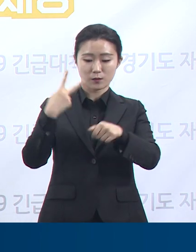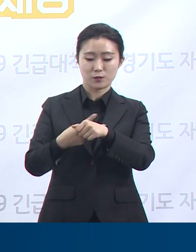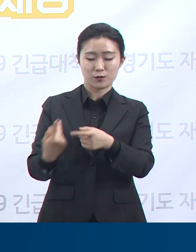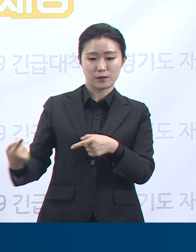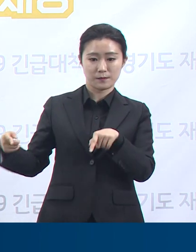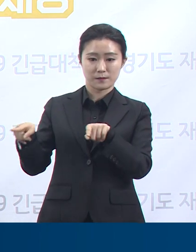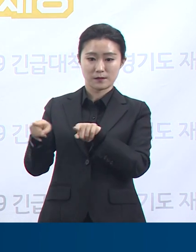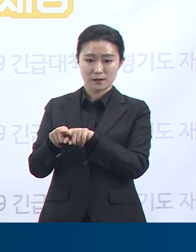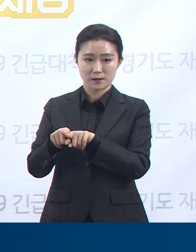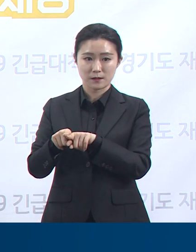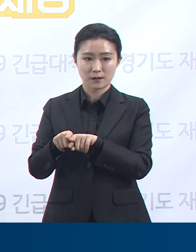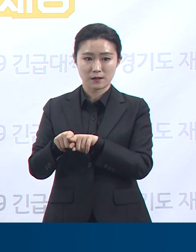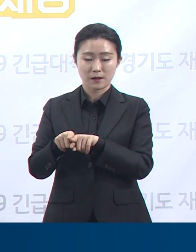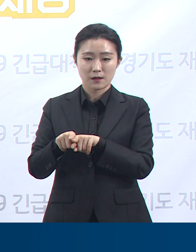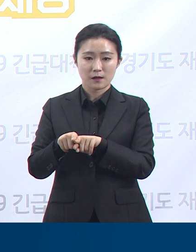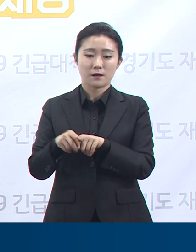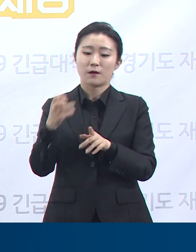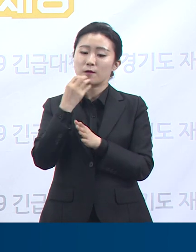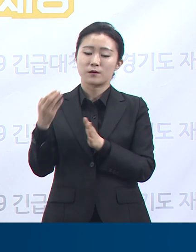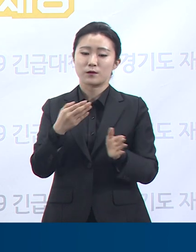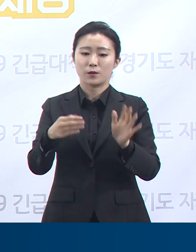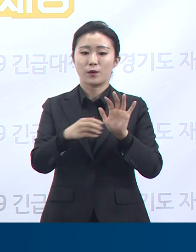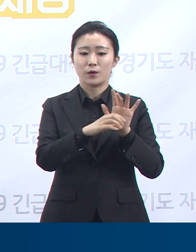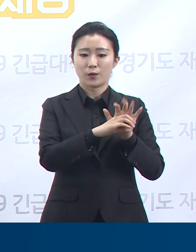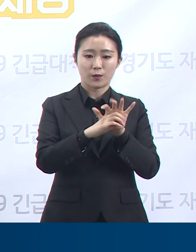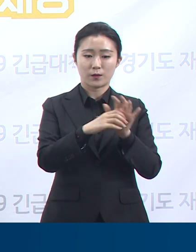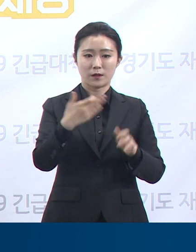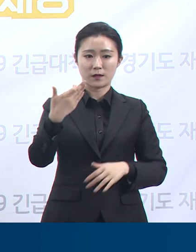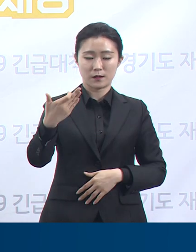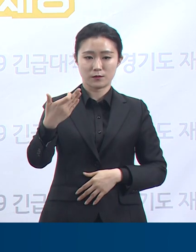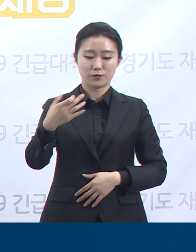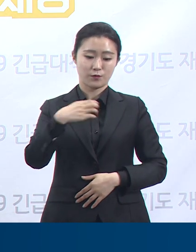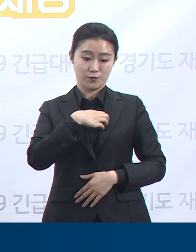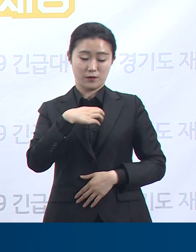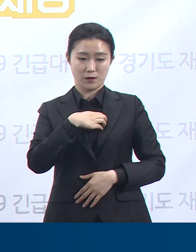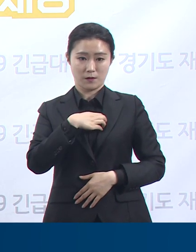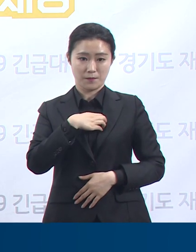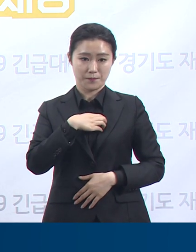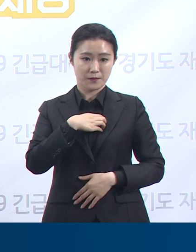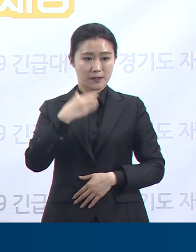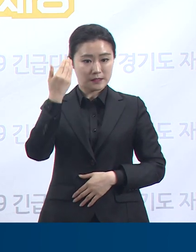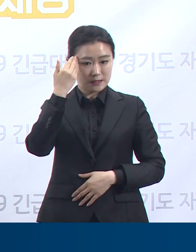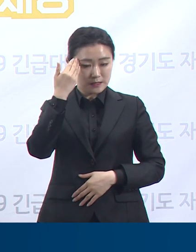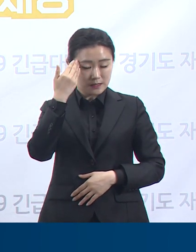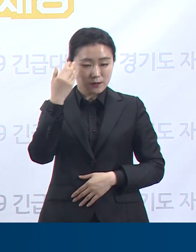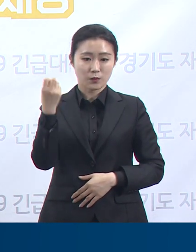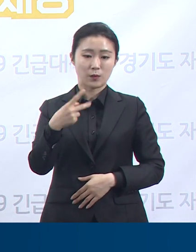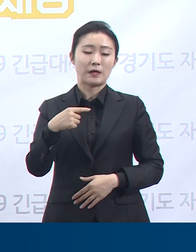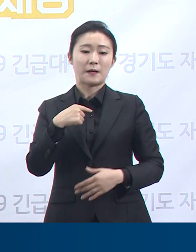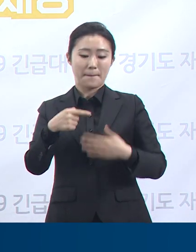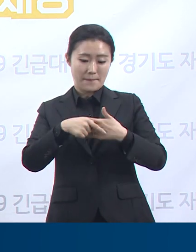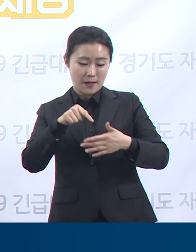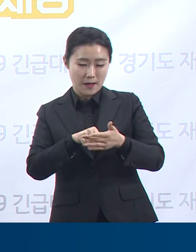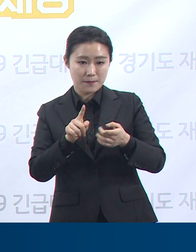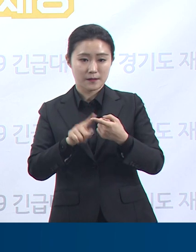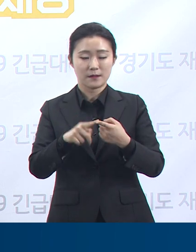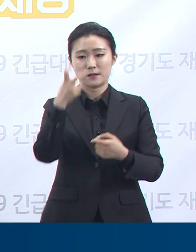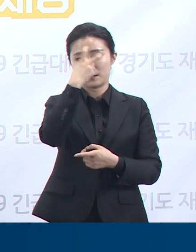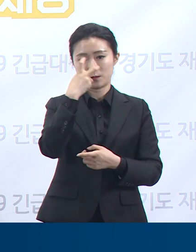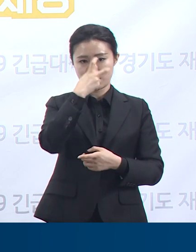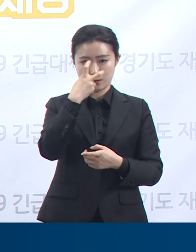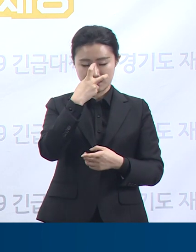코로나19 위험인식조사를 실시하였습니다. 코로나19 장기화에 따른 도민의 심리 방역을 위해 실시된 이번 조사는